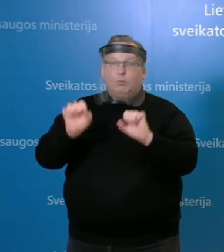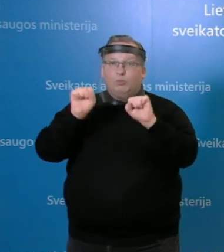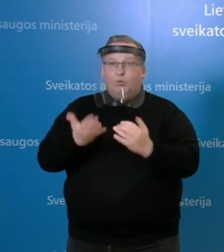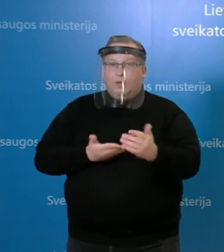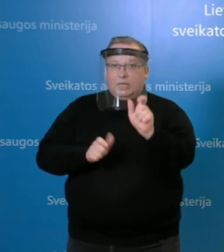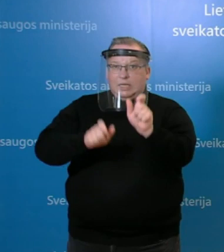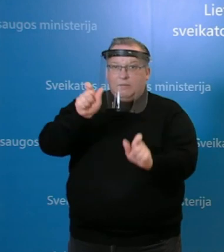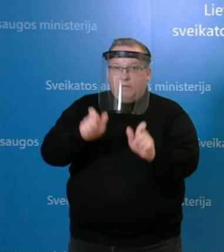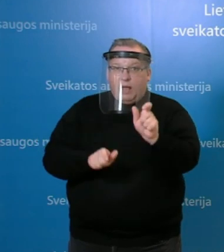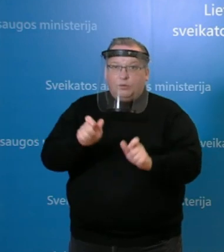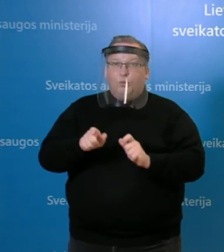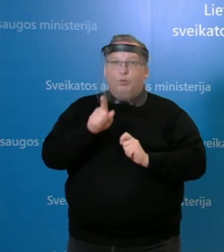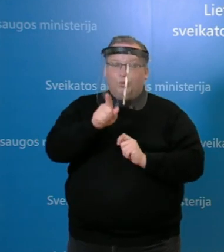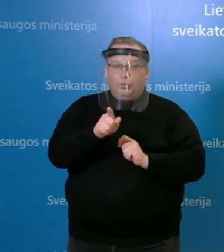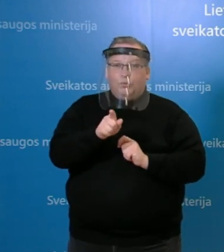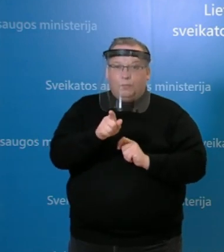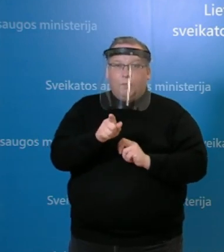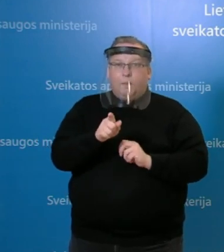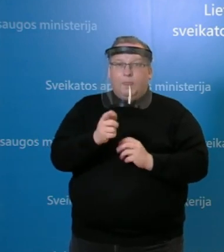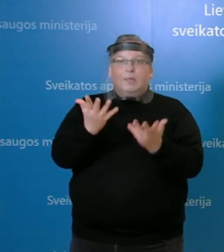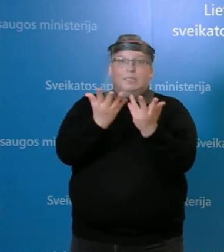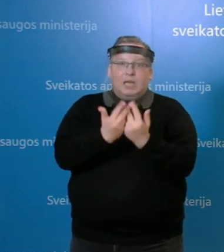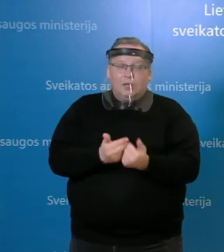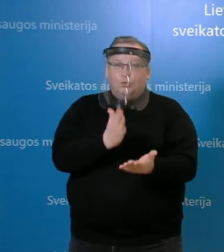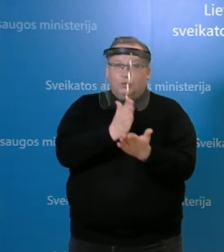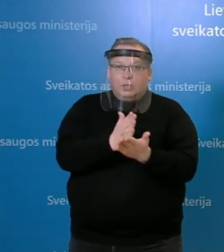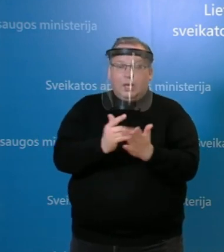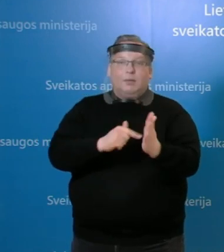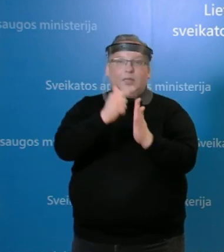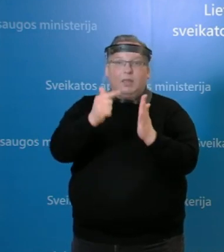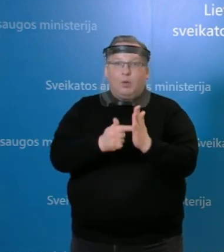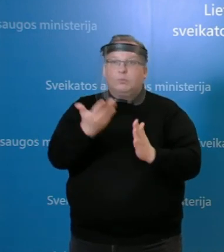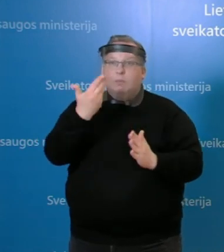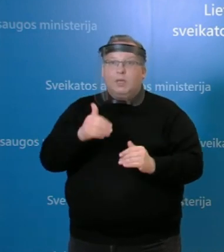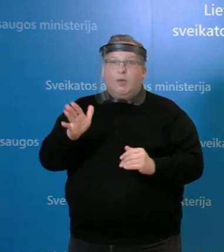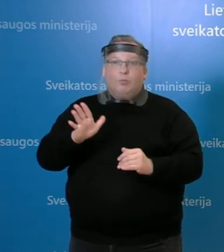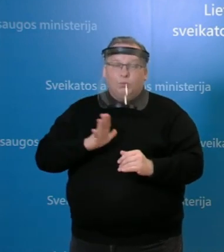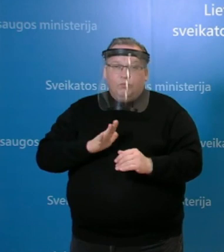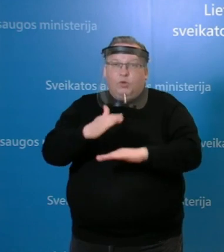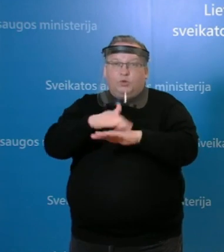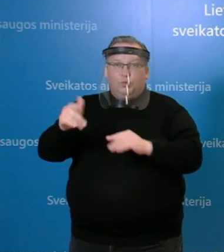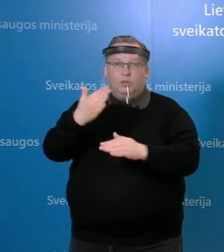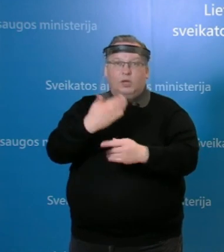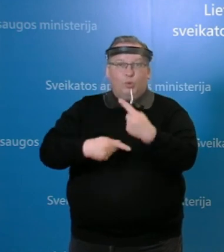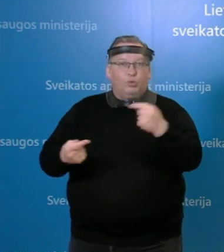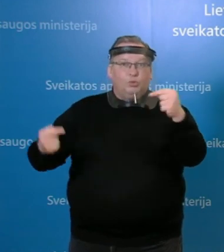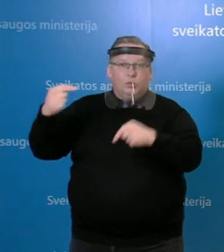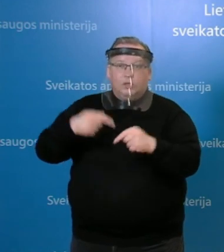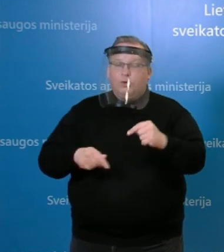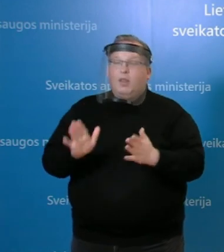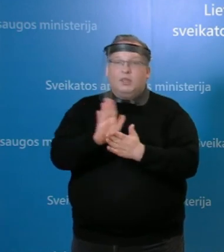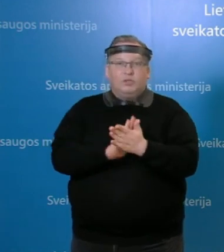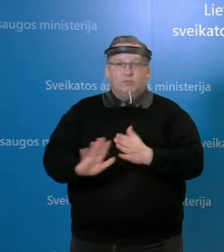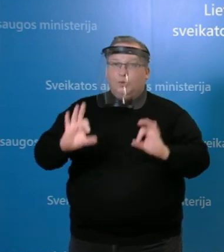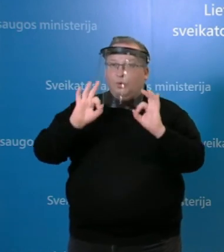gyventojų tankumas turi reikšmės. Aišku, kitas dalykas yra klausimas, kiek ten jis buvo į veštinio atvejų, galbūt iš vis nebuvo ir